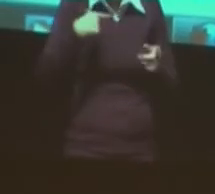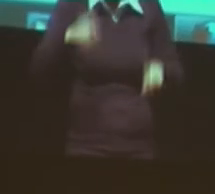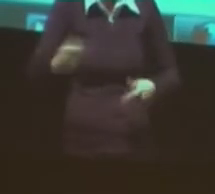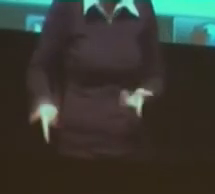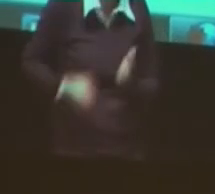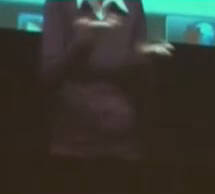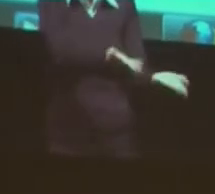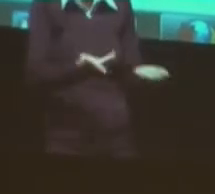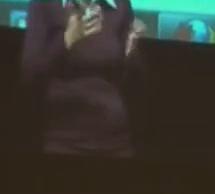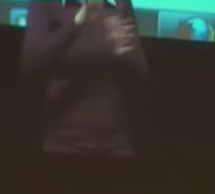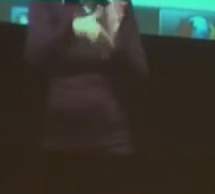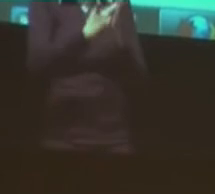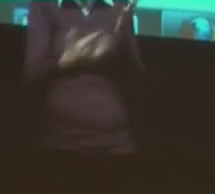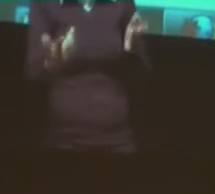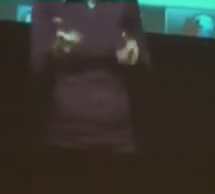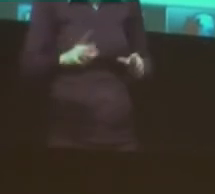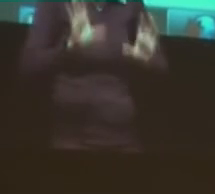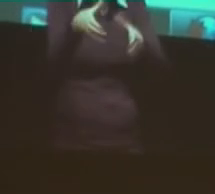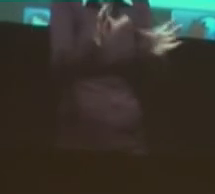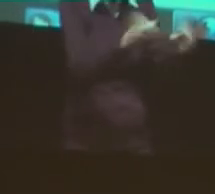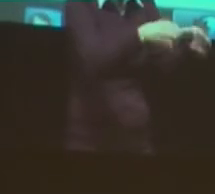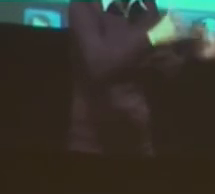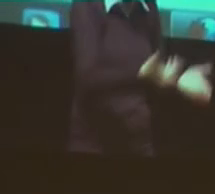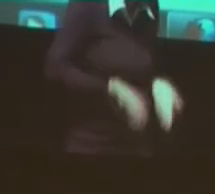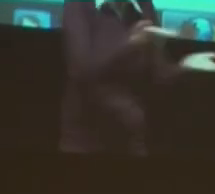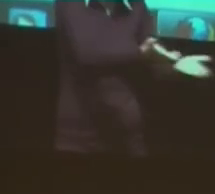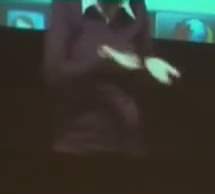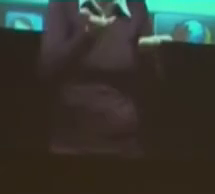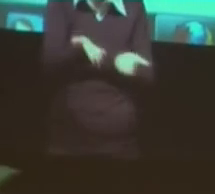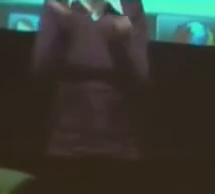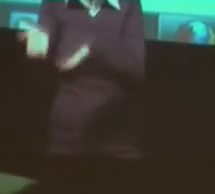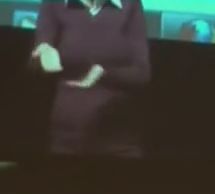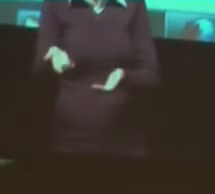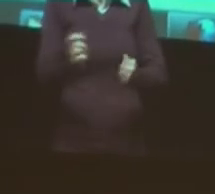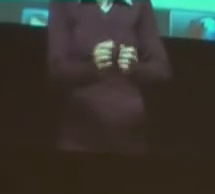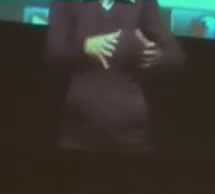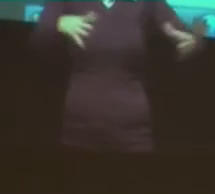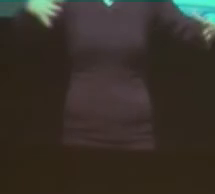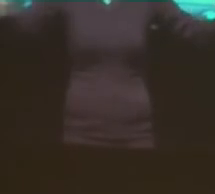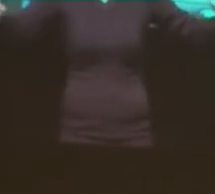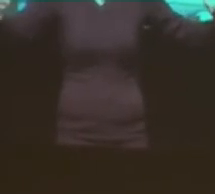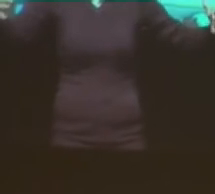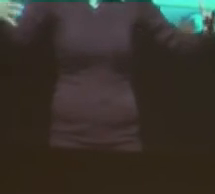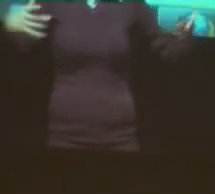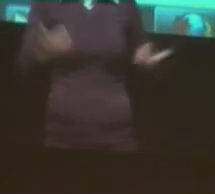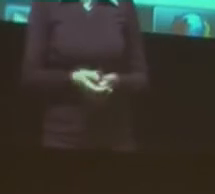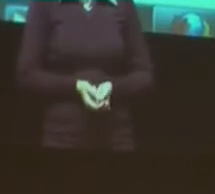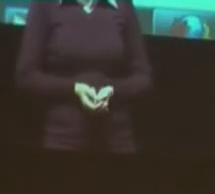großer Arbeitsmarkt. Da muss man einfach risikobereit sein. Da muss man einfach auch mal die Dinge in die Hand nehmen. Und man kann da, glaube ich, sehr, sehr viel